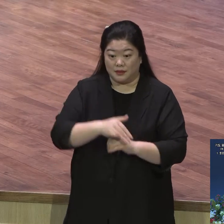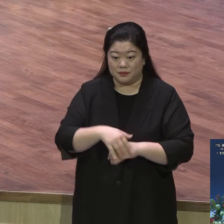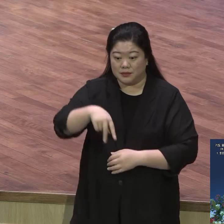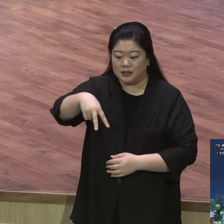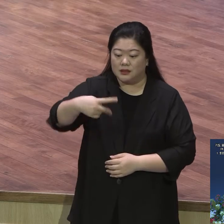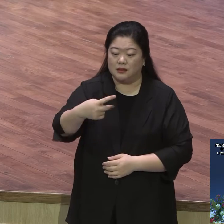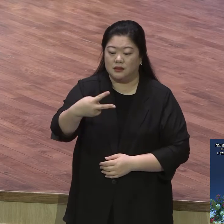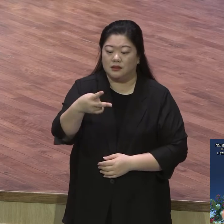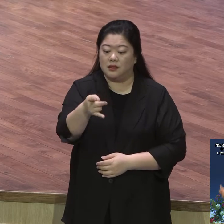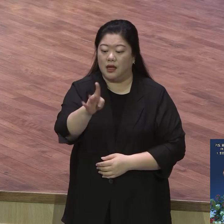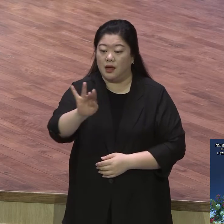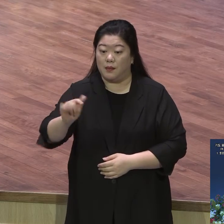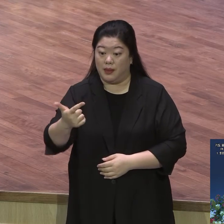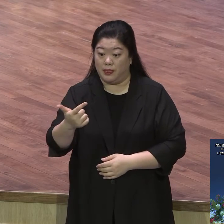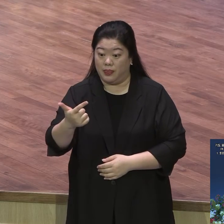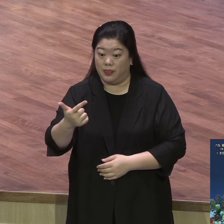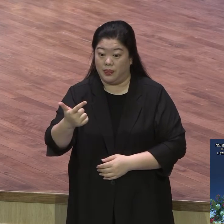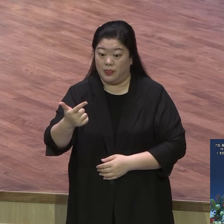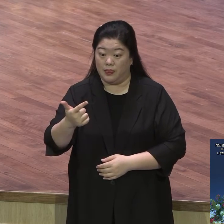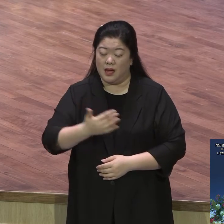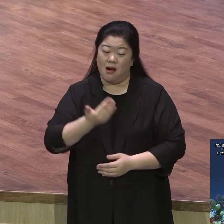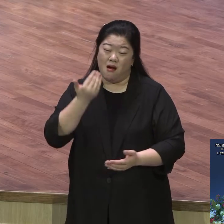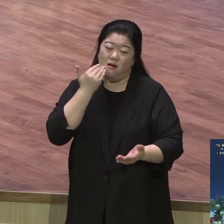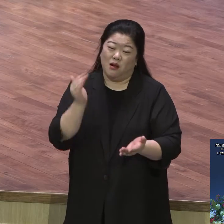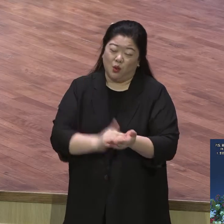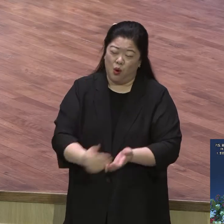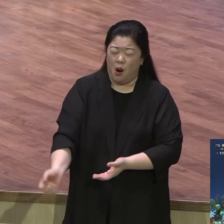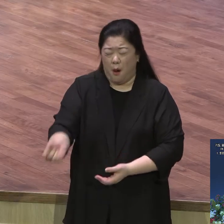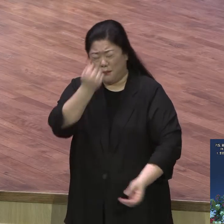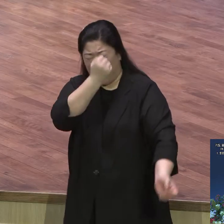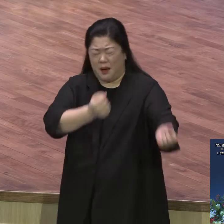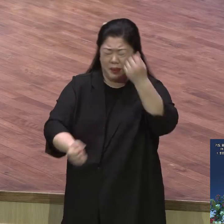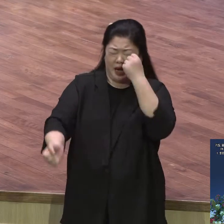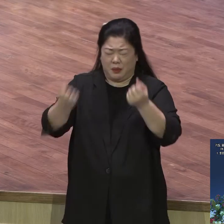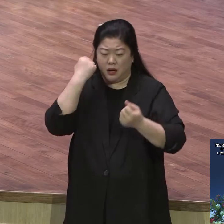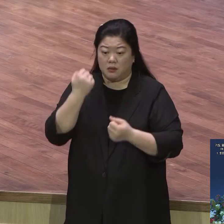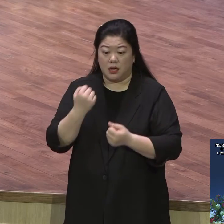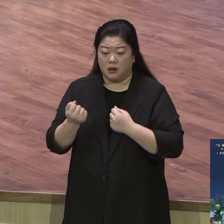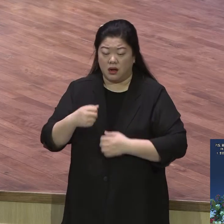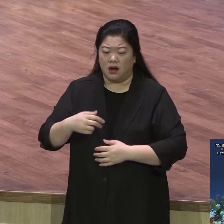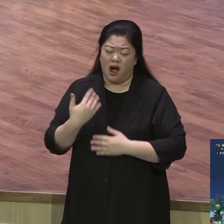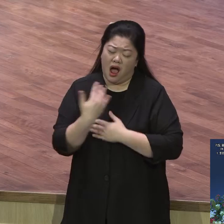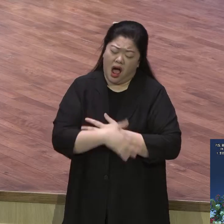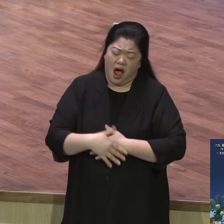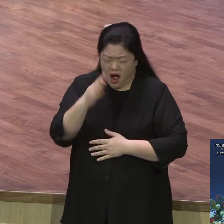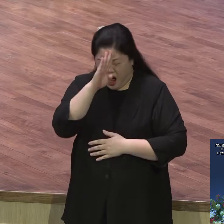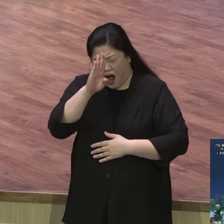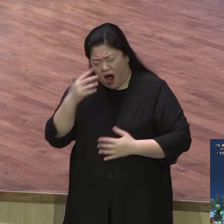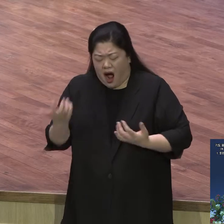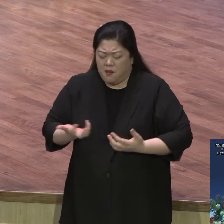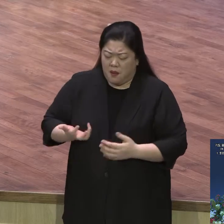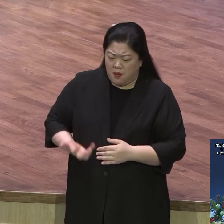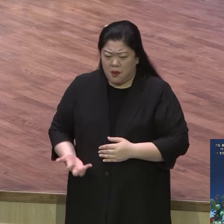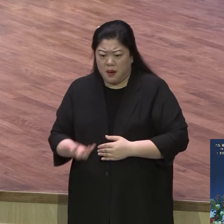머리가 깨지고 콧뼈가 부러지고 온몸에 돌이 날아와서 깨져 죽으면서